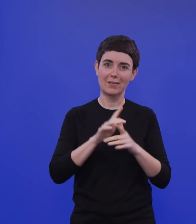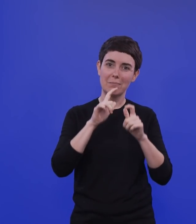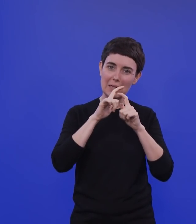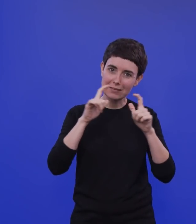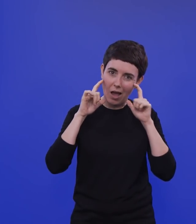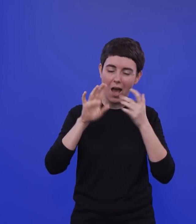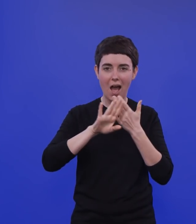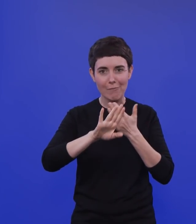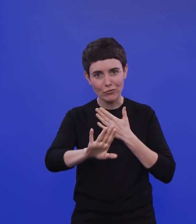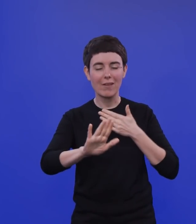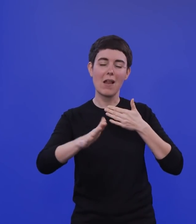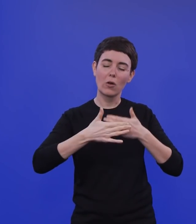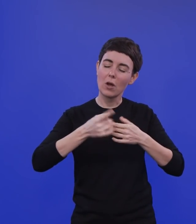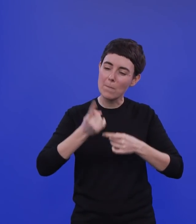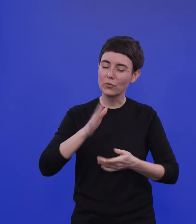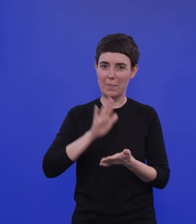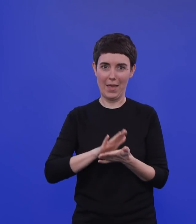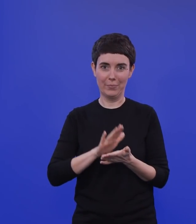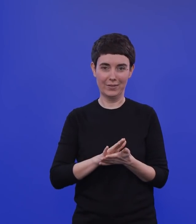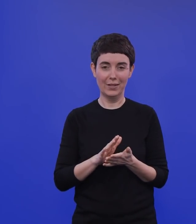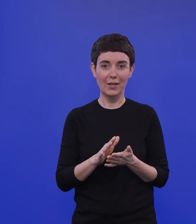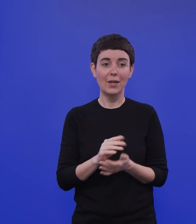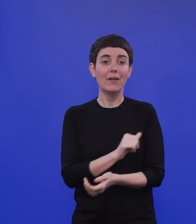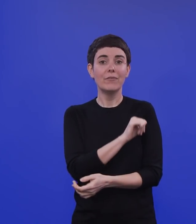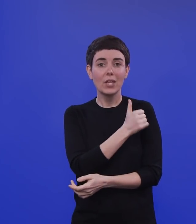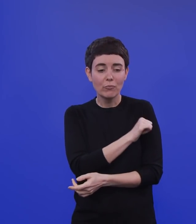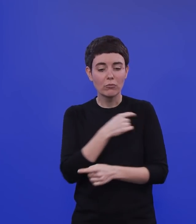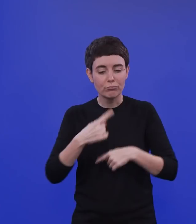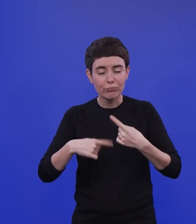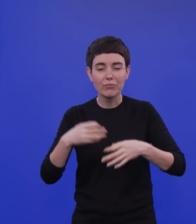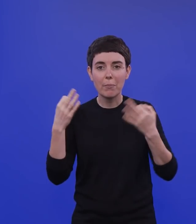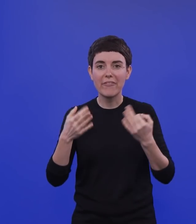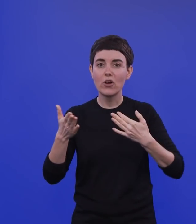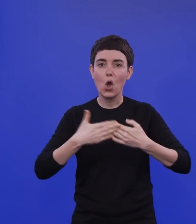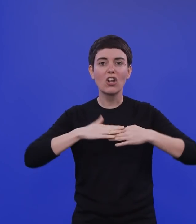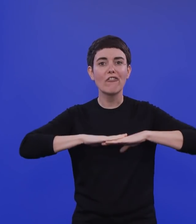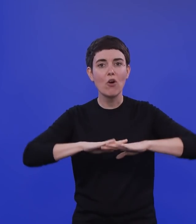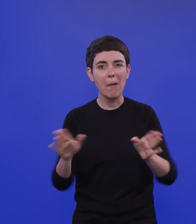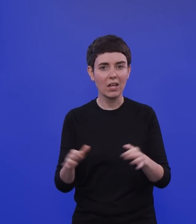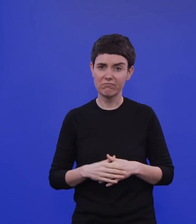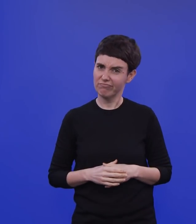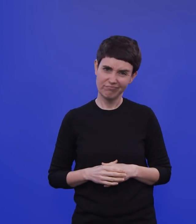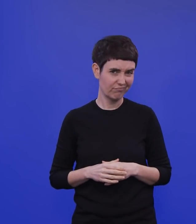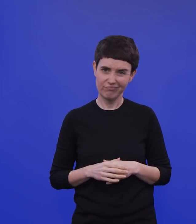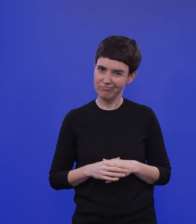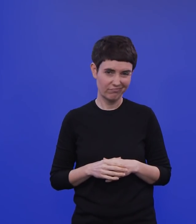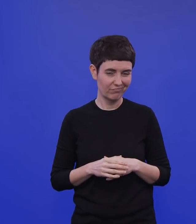ist nicht so, dass dann bedeutet, gar keine Lockdown-Maßnahmen mehr, sondern das ist eben das, was ich meine. Es ist nicht schwarz-weiß, sondern